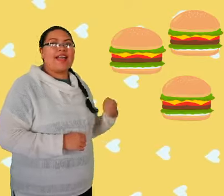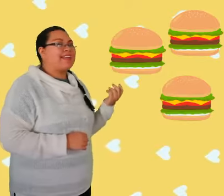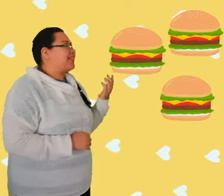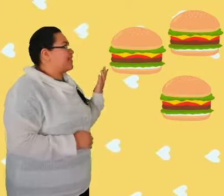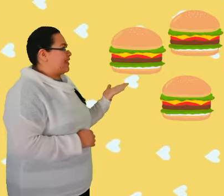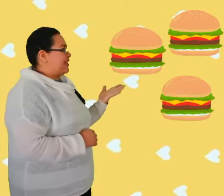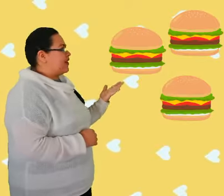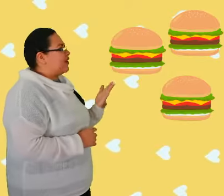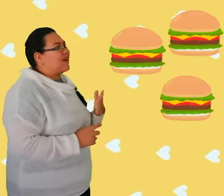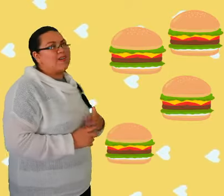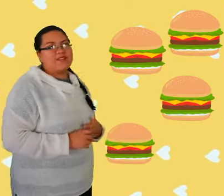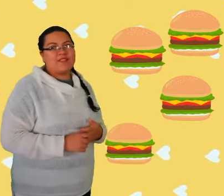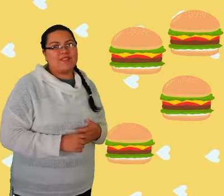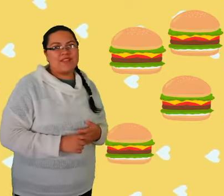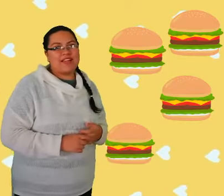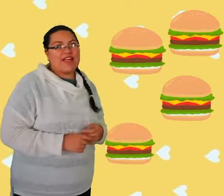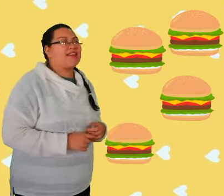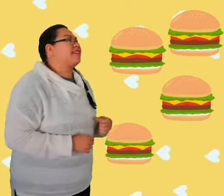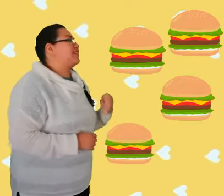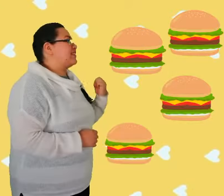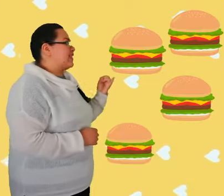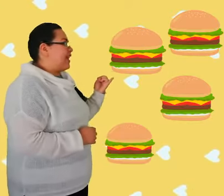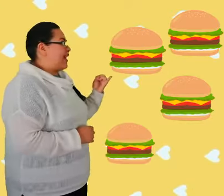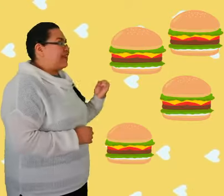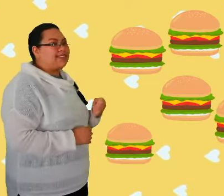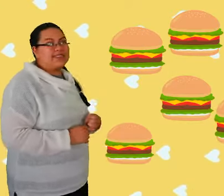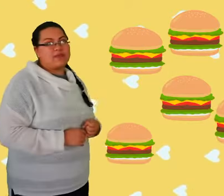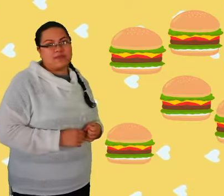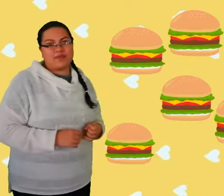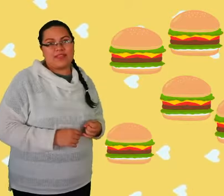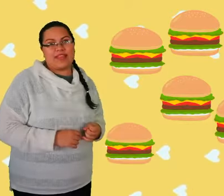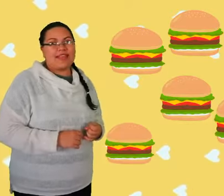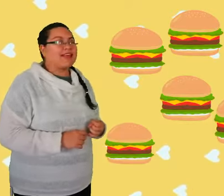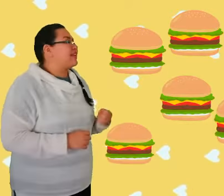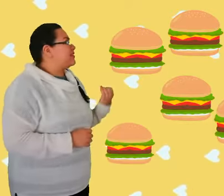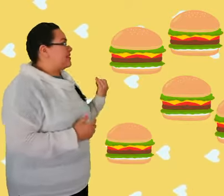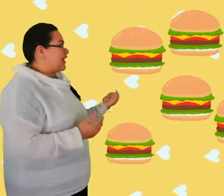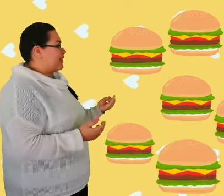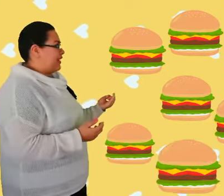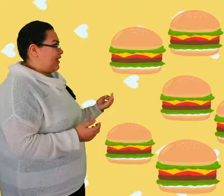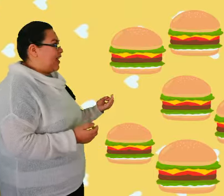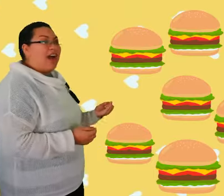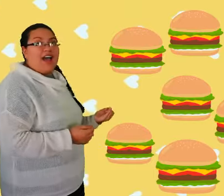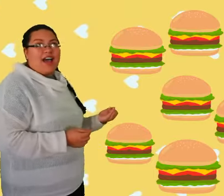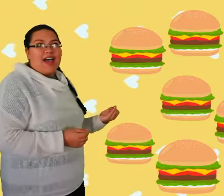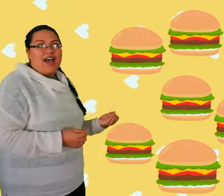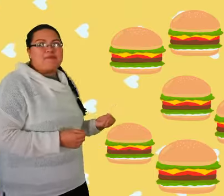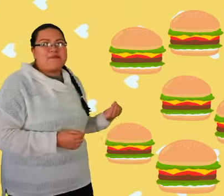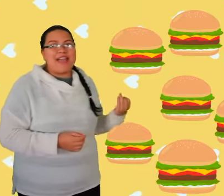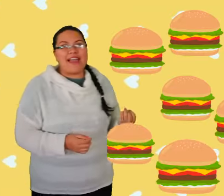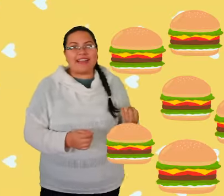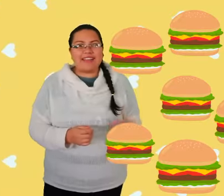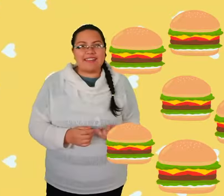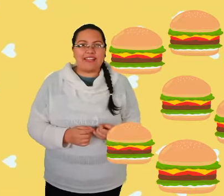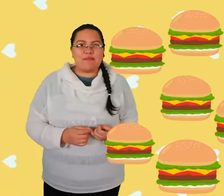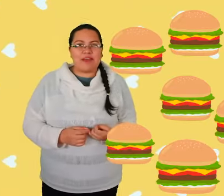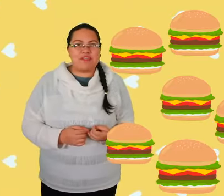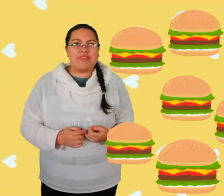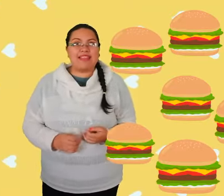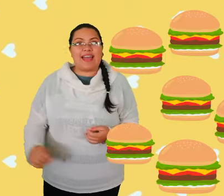5, 6, 7. ¡Ah! ¡Me alcanza para invitar